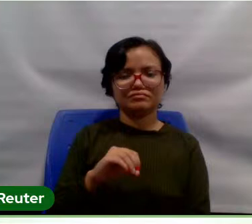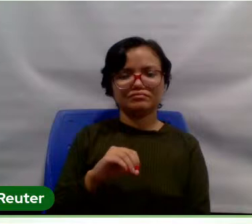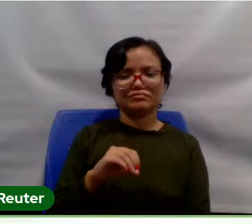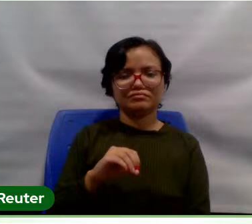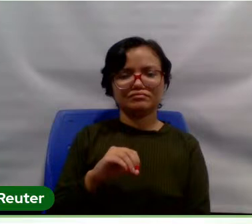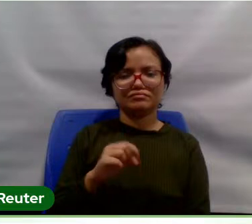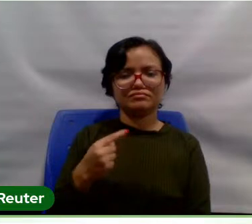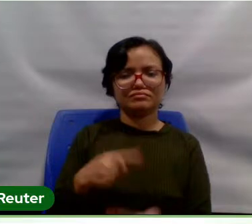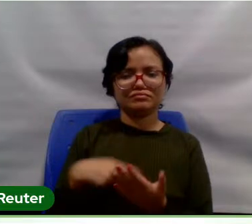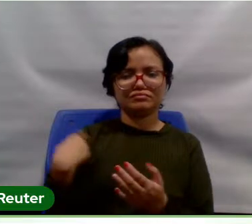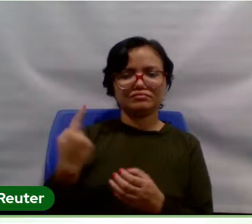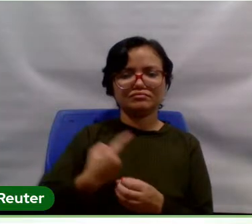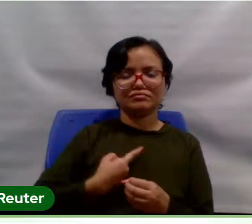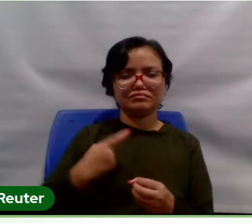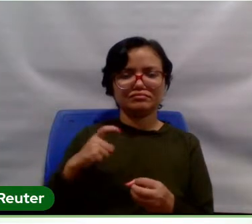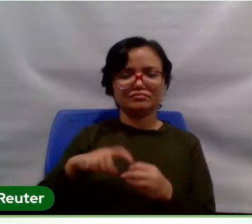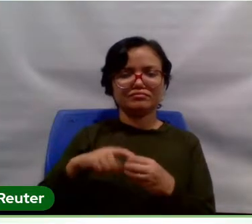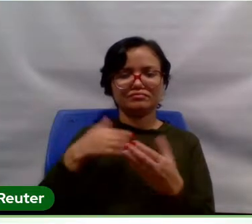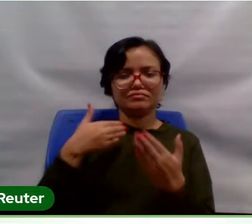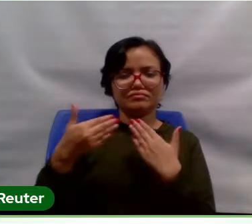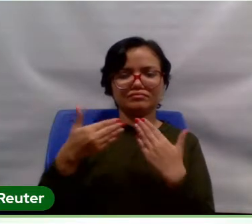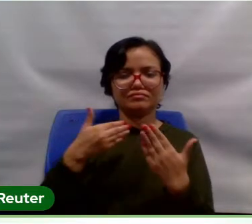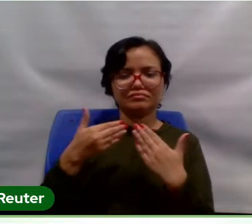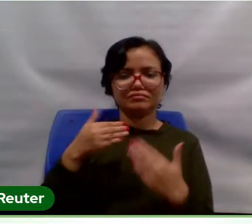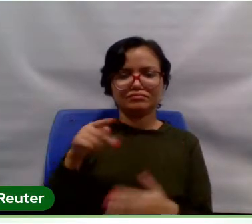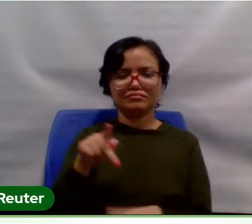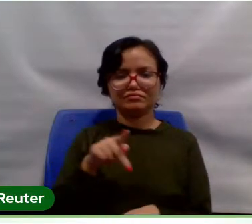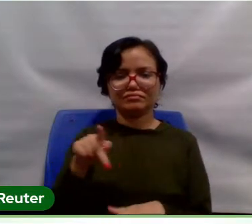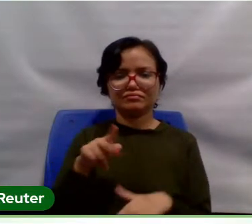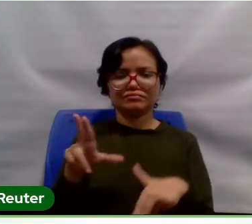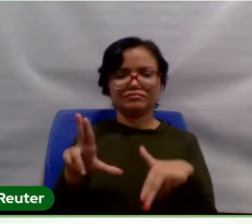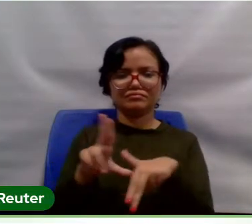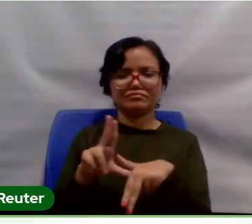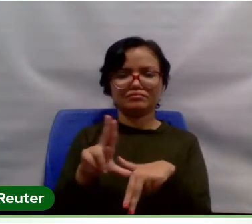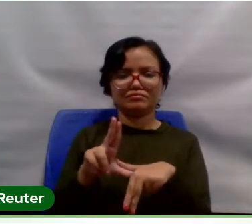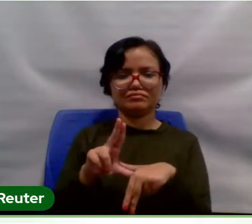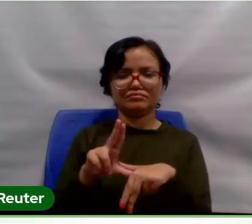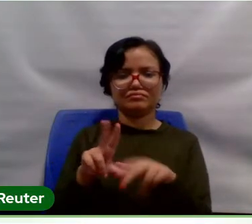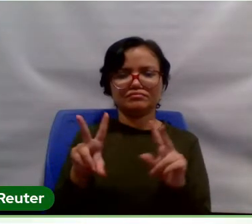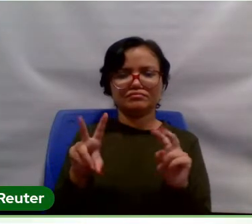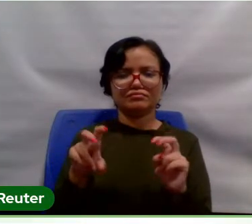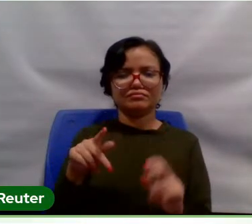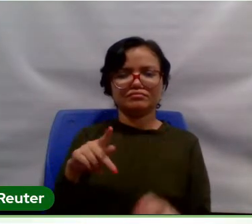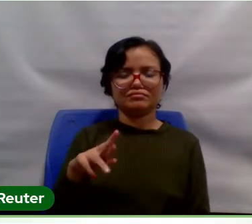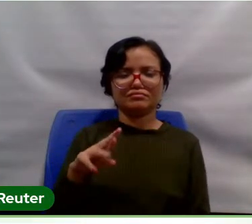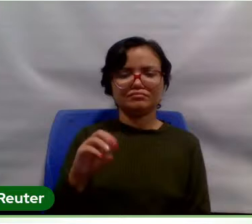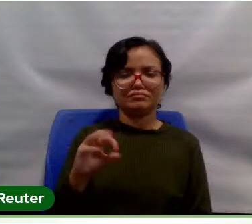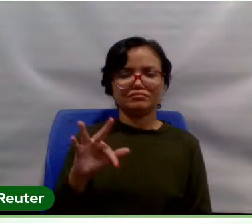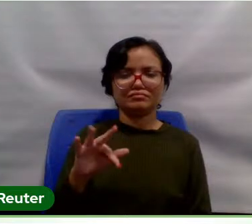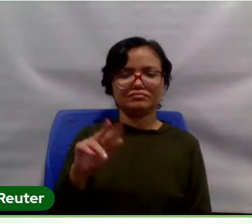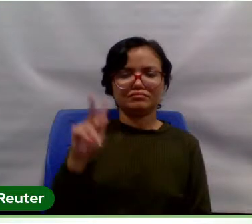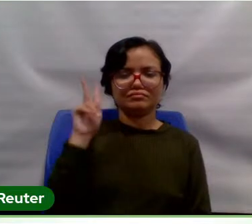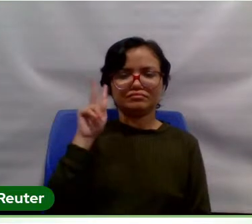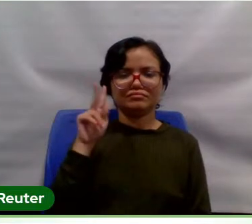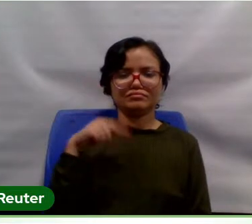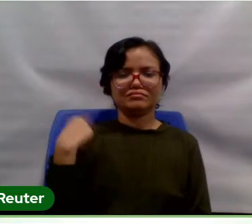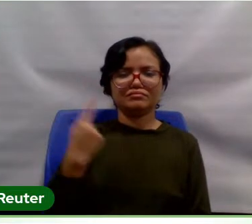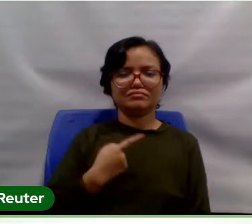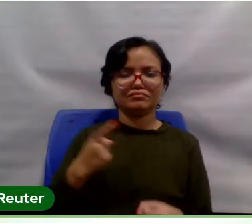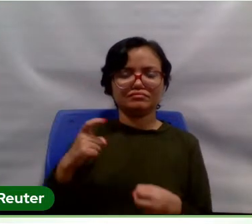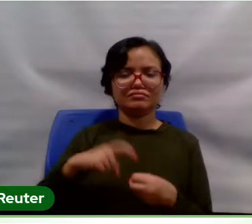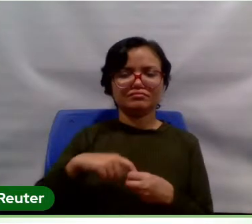para conversar com os professores da Unifespa sobre o Prof. História. E nós voltamos 15 dias depois,